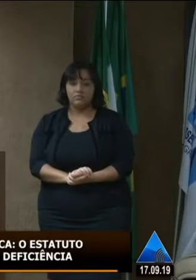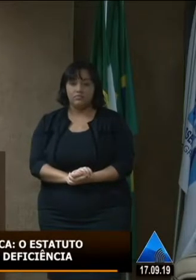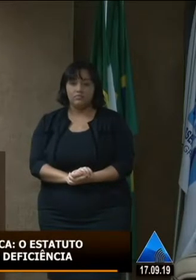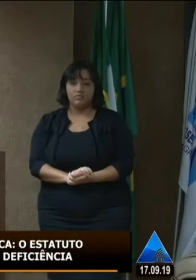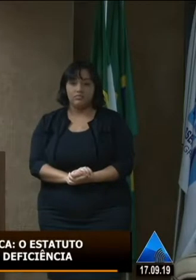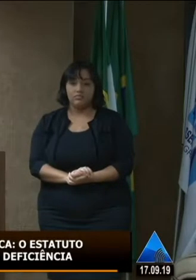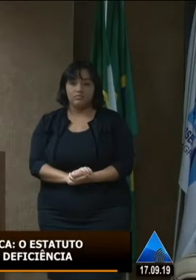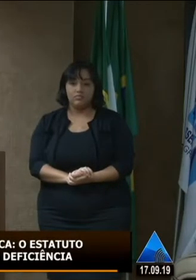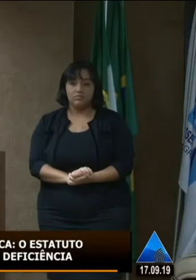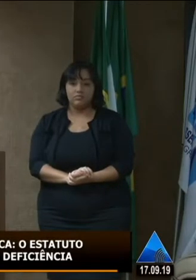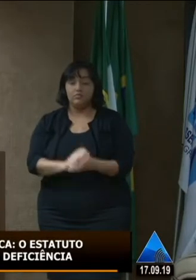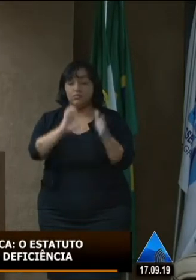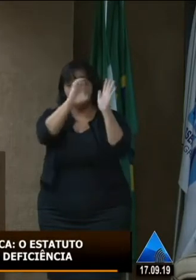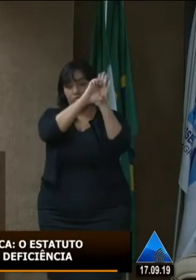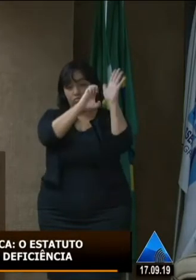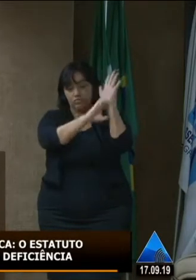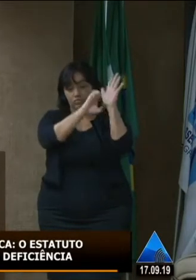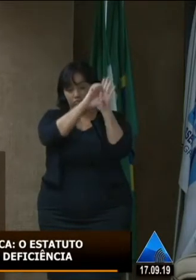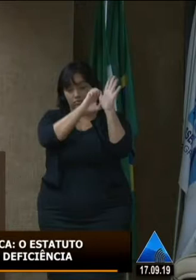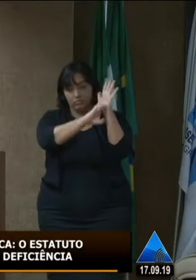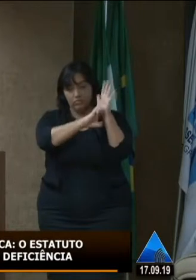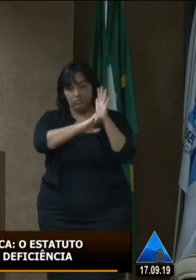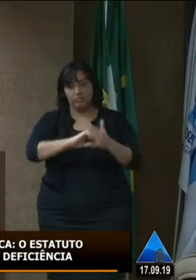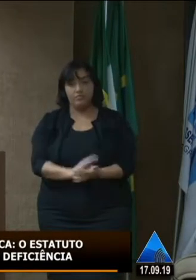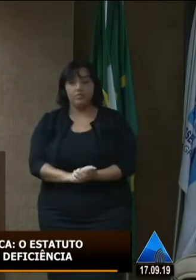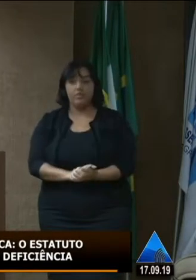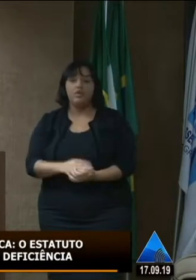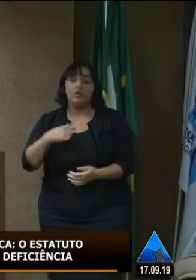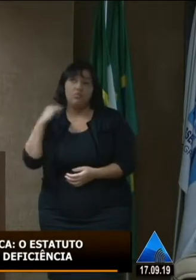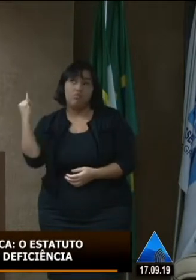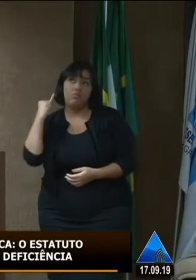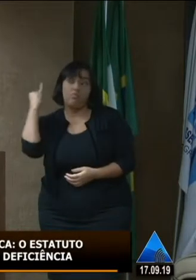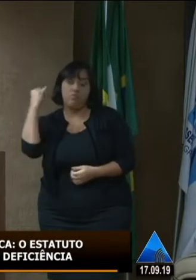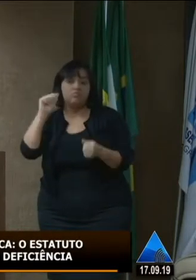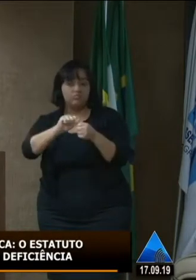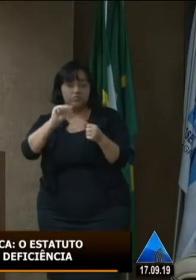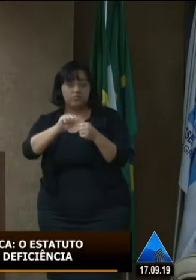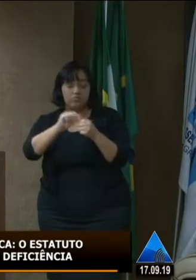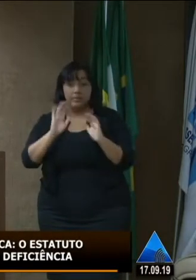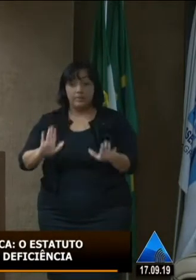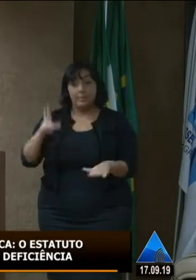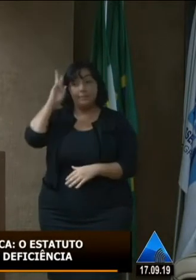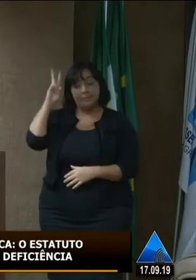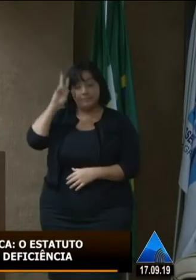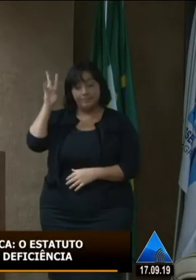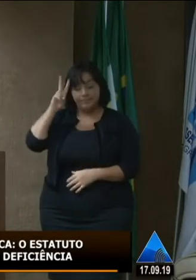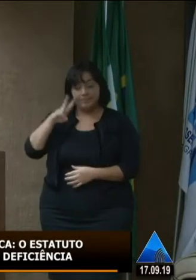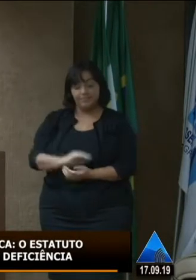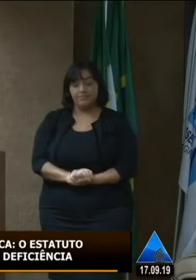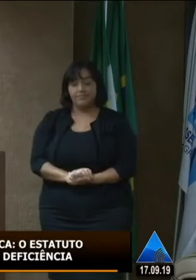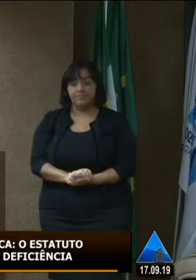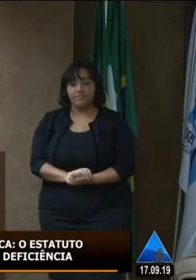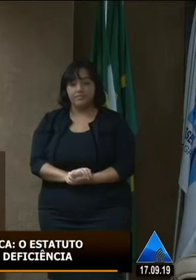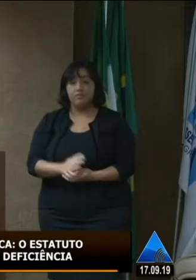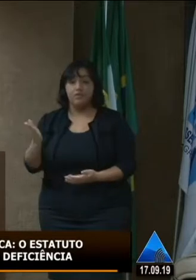do estatuto eu acho é importante que seja feito né mas lembrando que já a